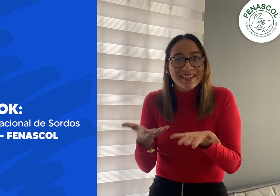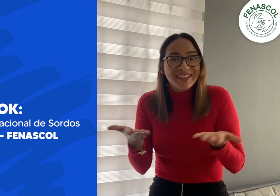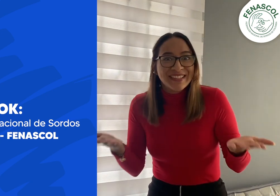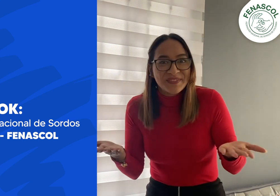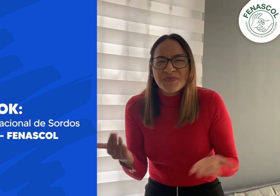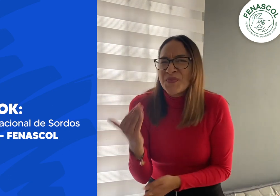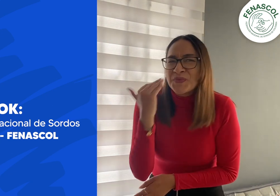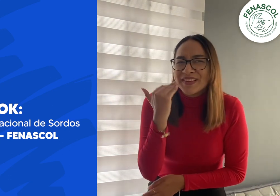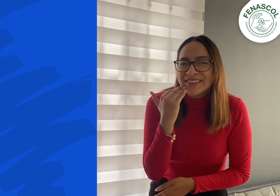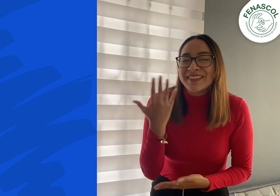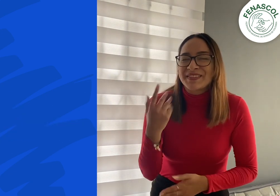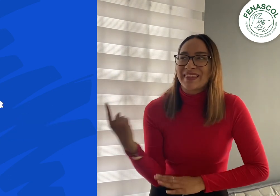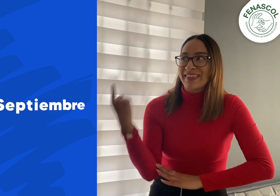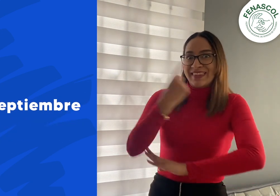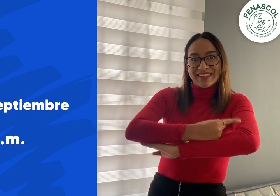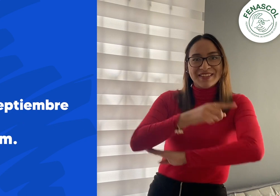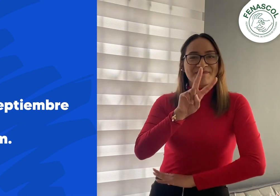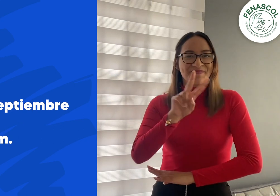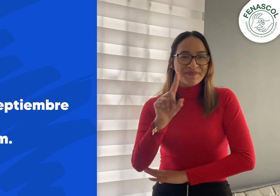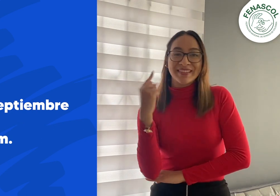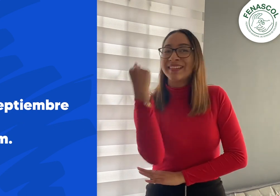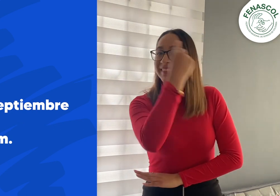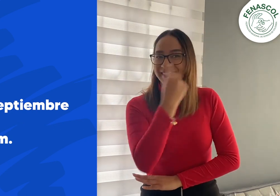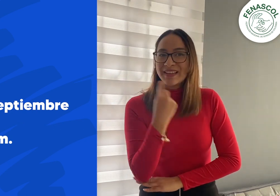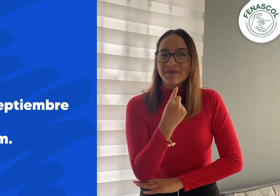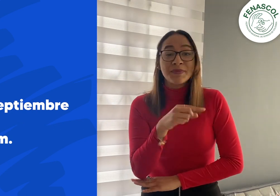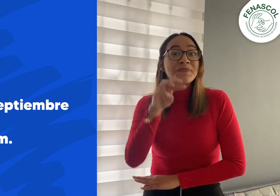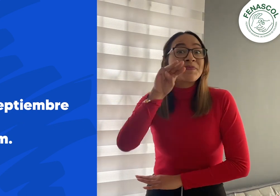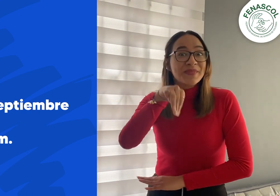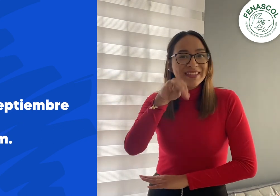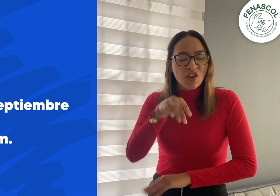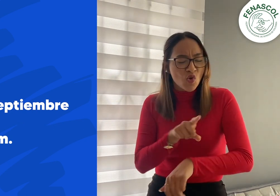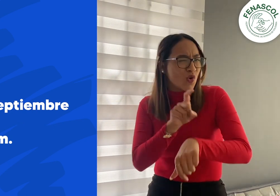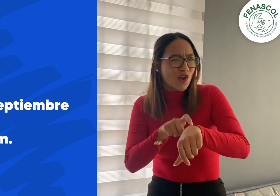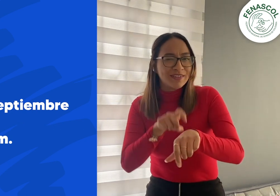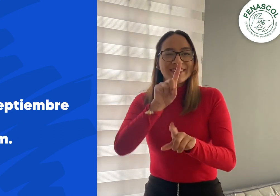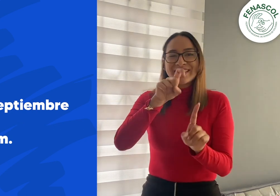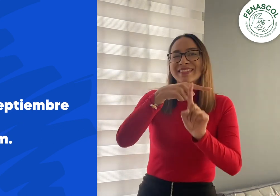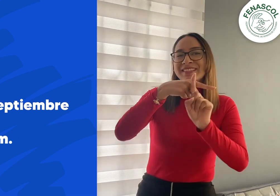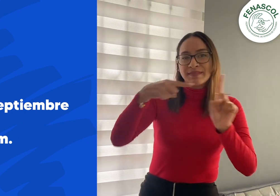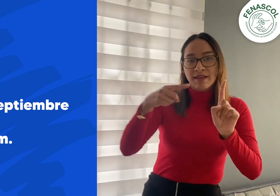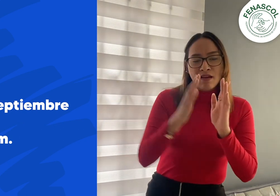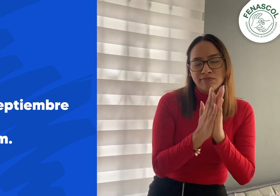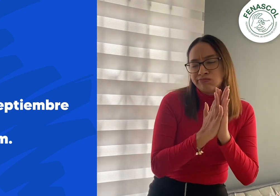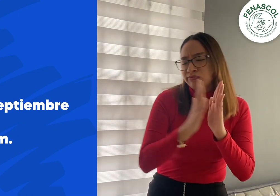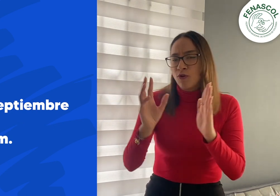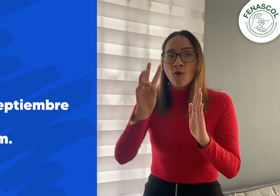Este espacio se llevará a cabo el martes 21 de septiembre, de 6 y 30 p.m. a 8 p.m.